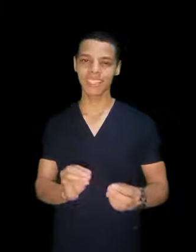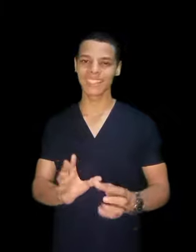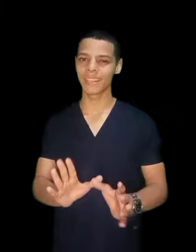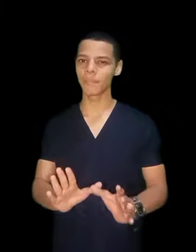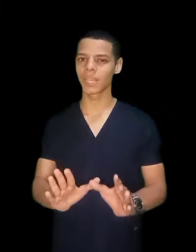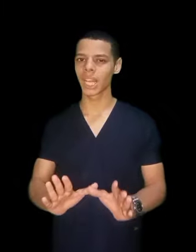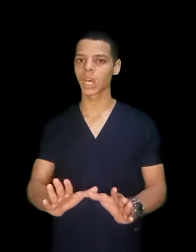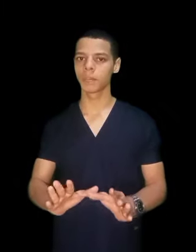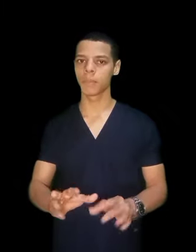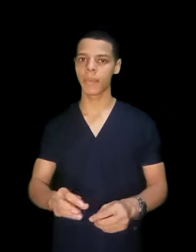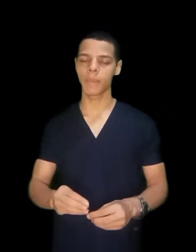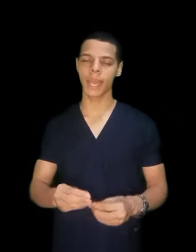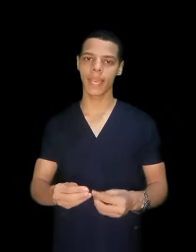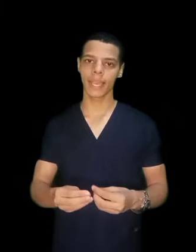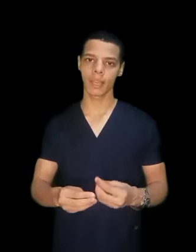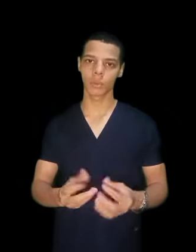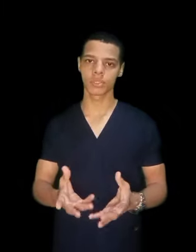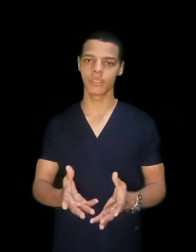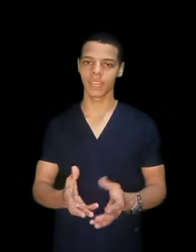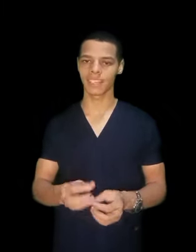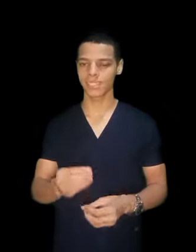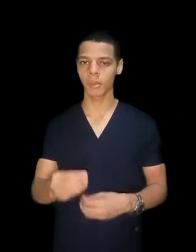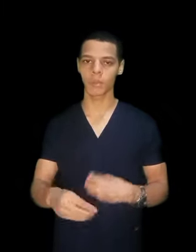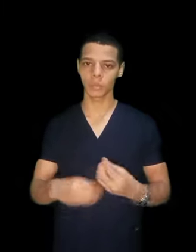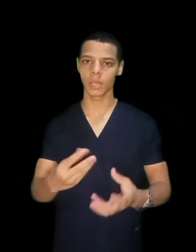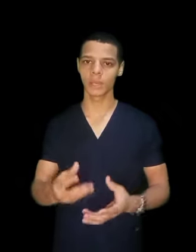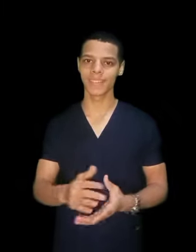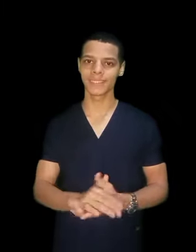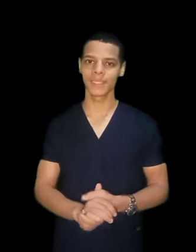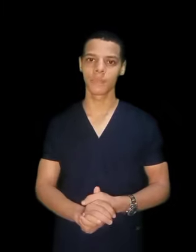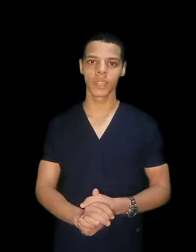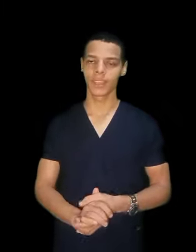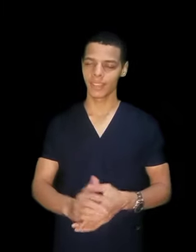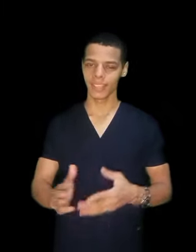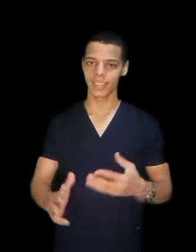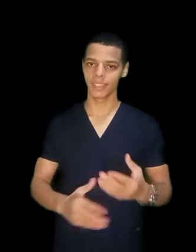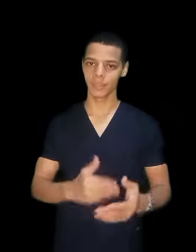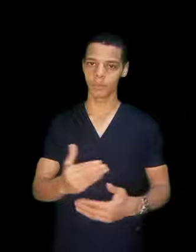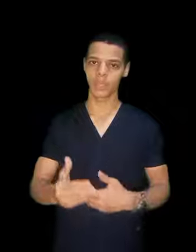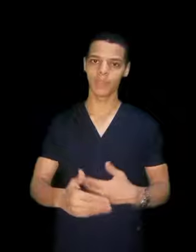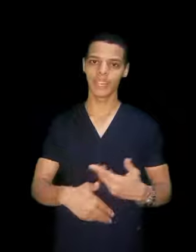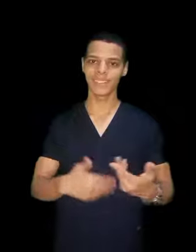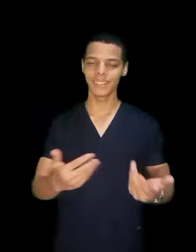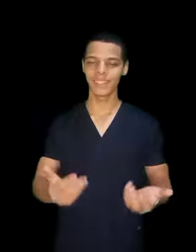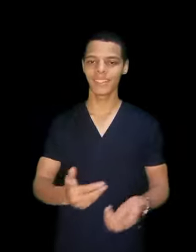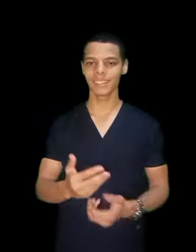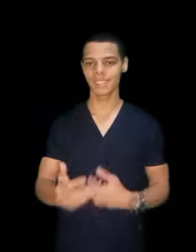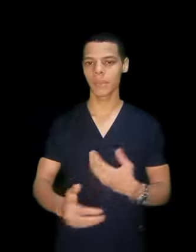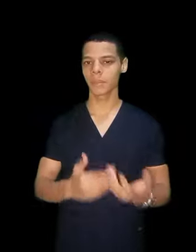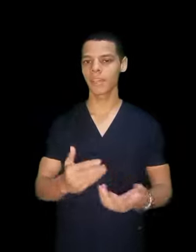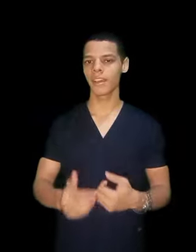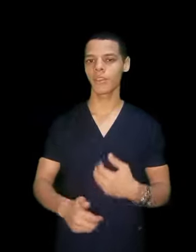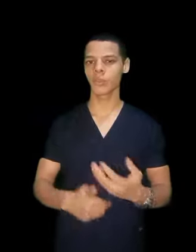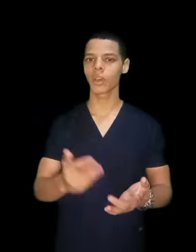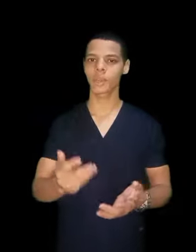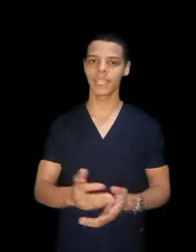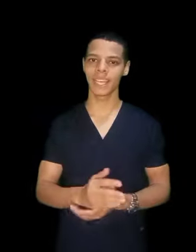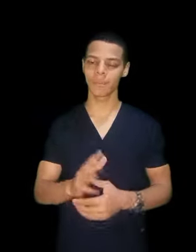عاوزك تهتم باللقب اهم حاجة الوظيفة يعني تسيبك من مسميات دي يعني المسميات دي سيبك منها وفكك منها